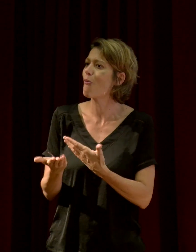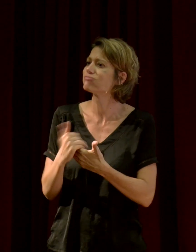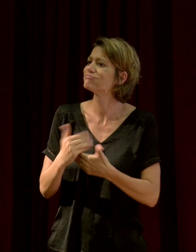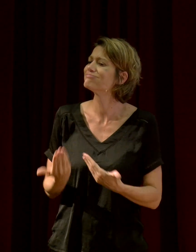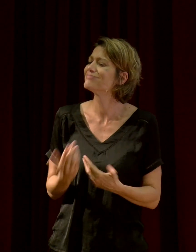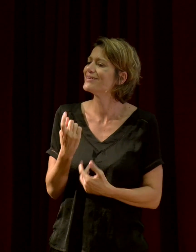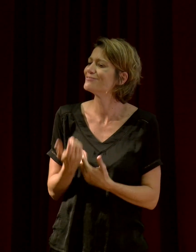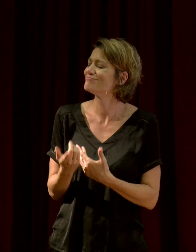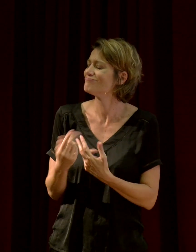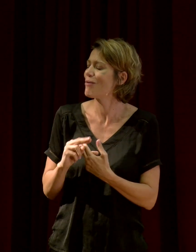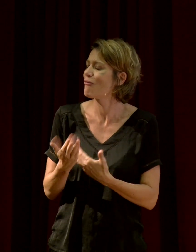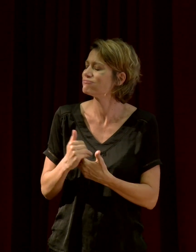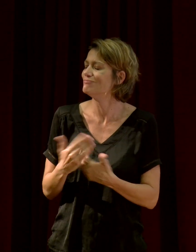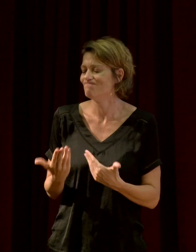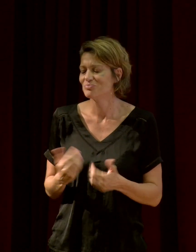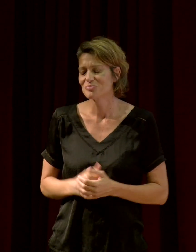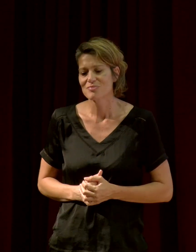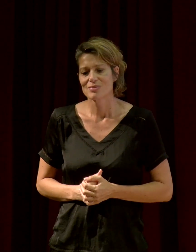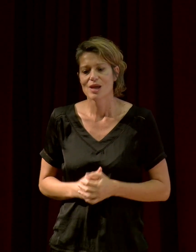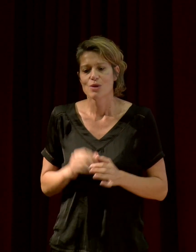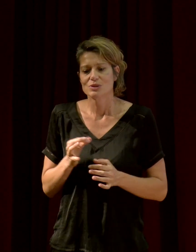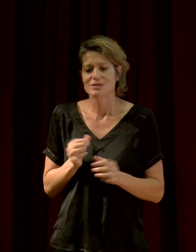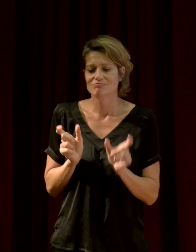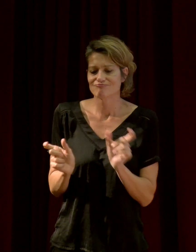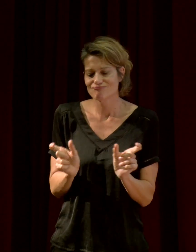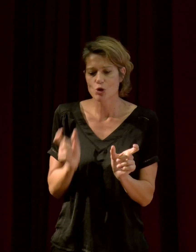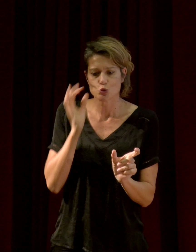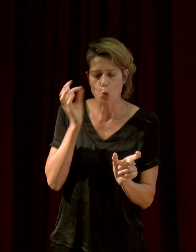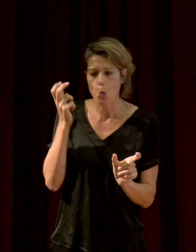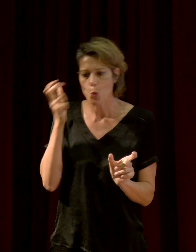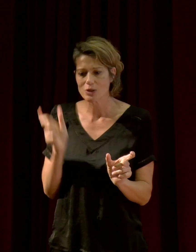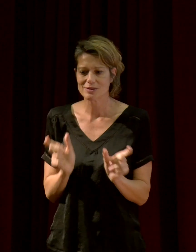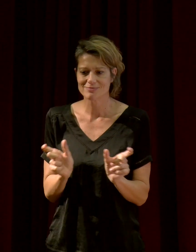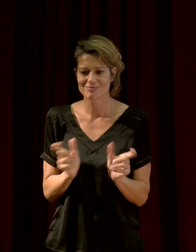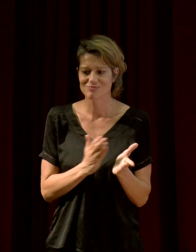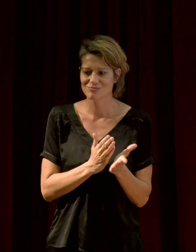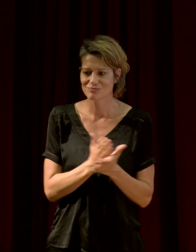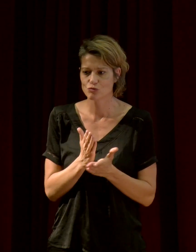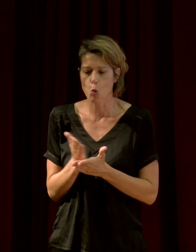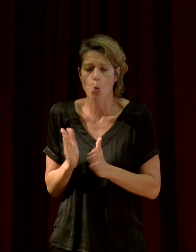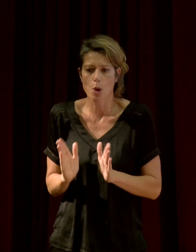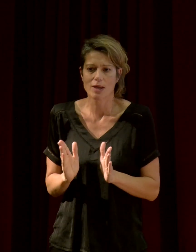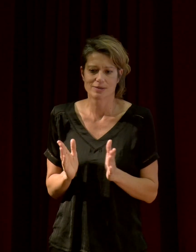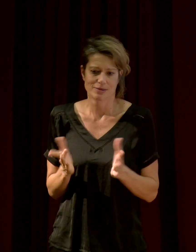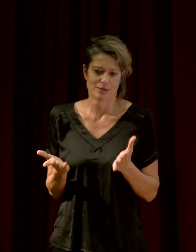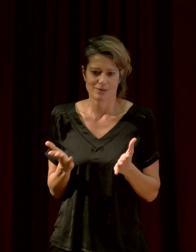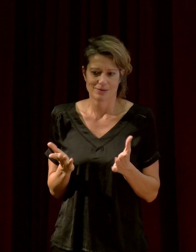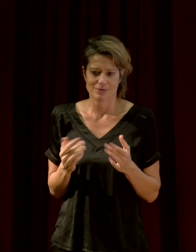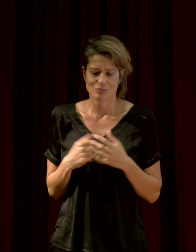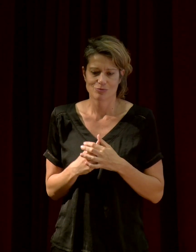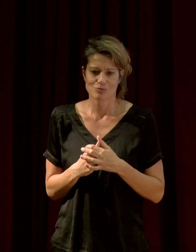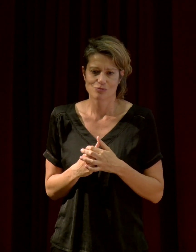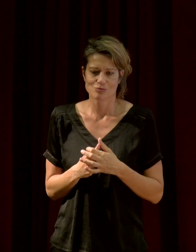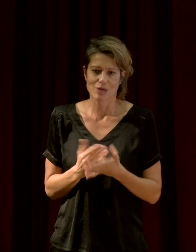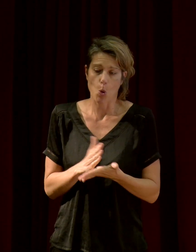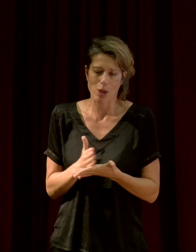Donc, en fait, tout ça, c'est une notion son, bruit, signal, des notions très relatives. Et là, c'est vrai